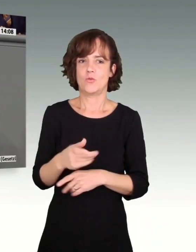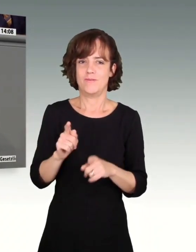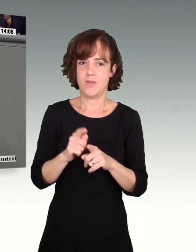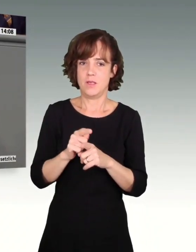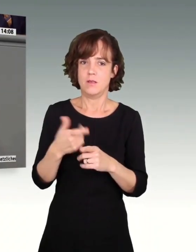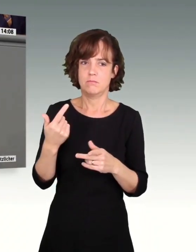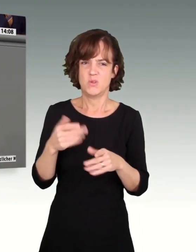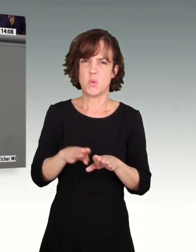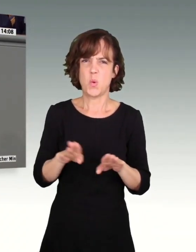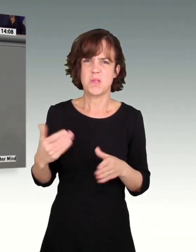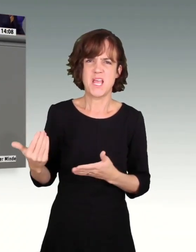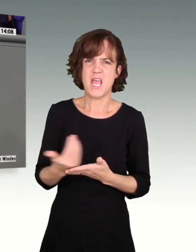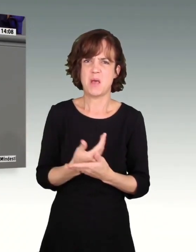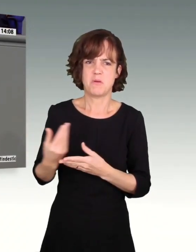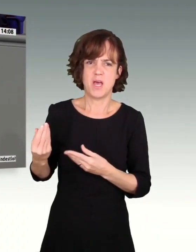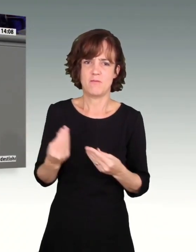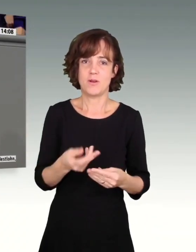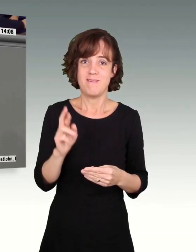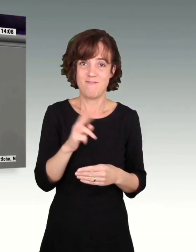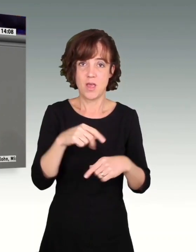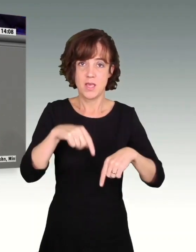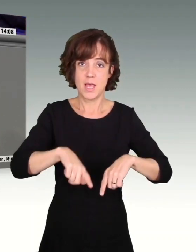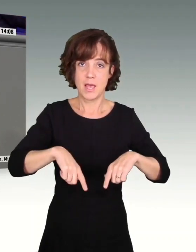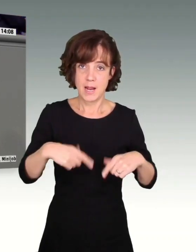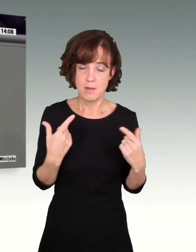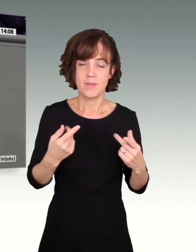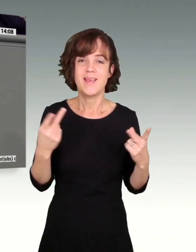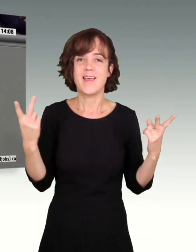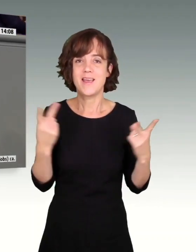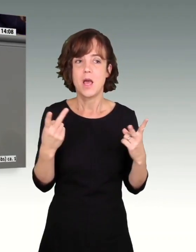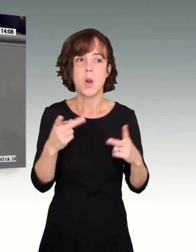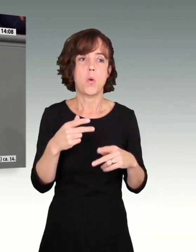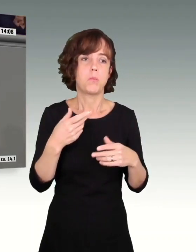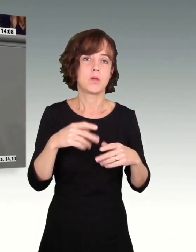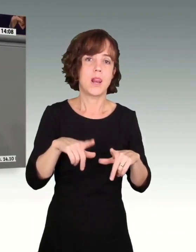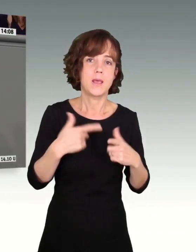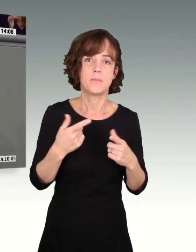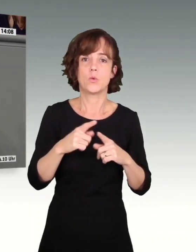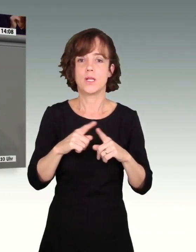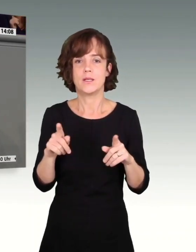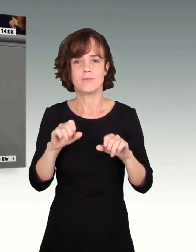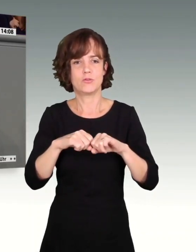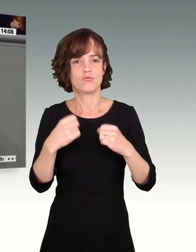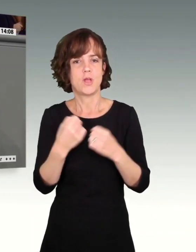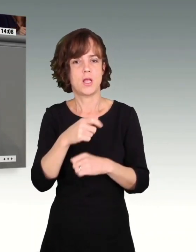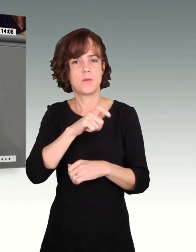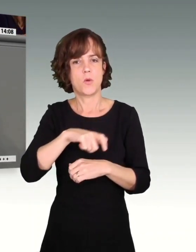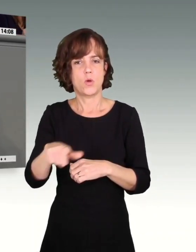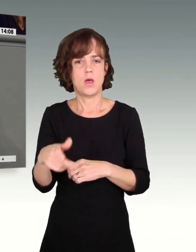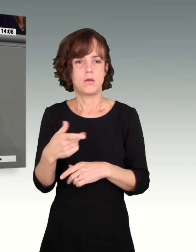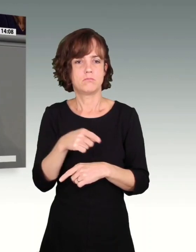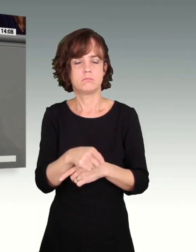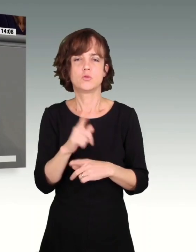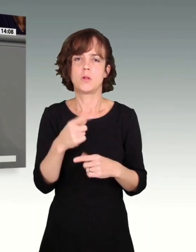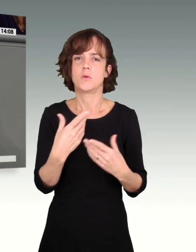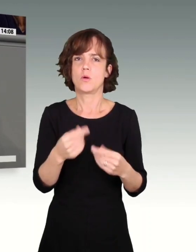das jedem, der in Deutschland lebt, egal ob Staatsbürger oder nicht, zukommen soll. Das Paradebeispiel für Helikoptergeld also,